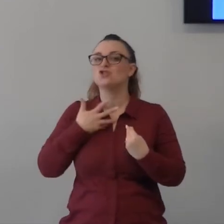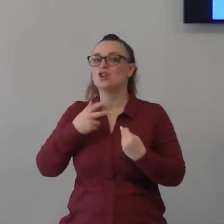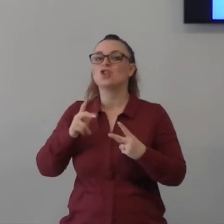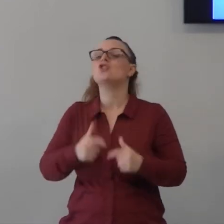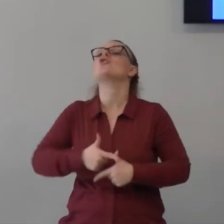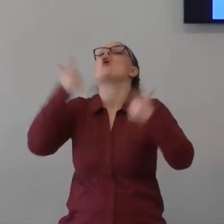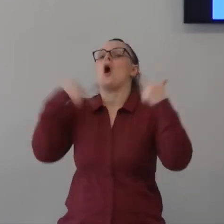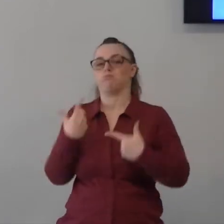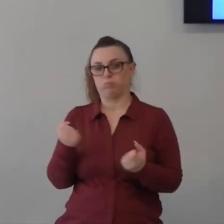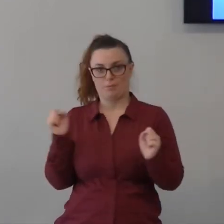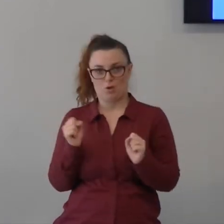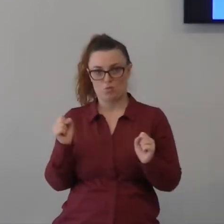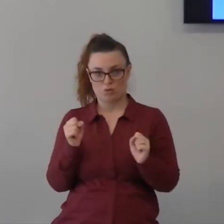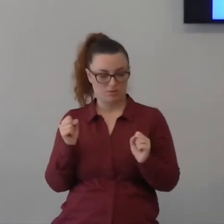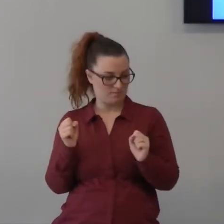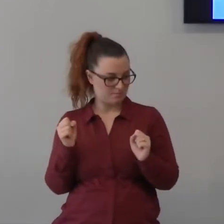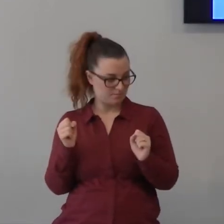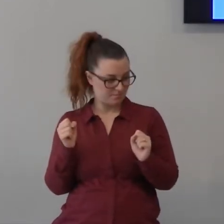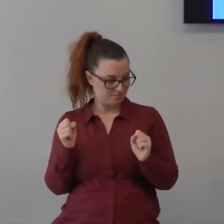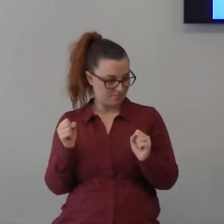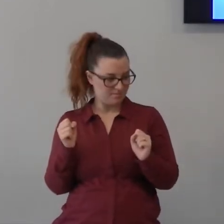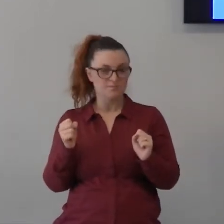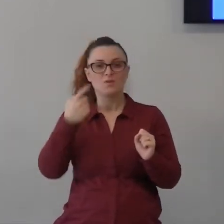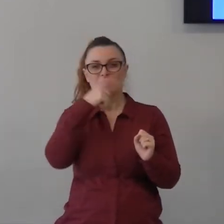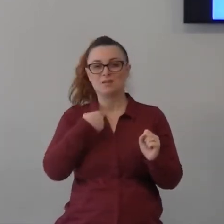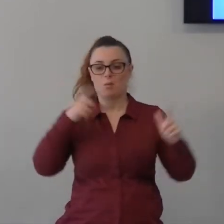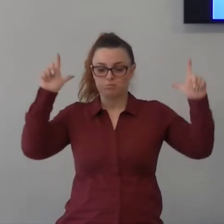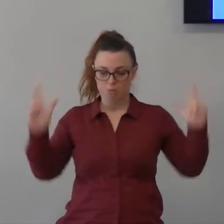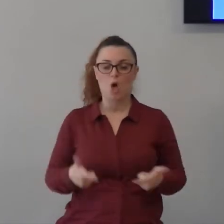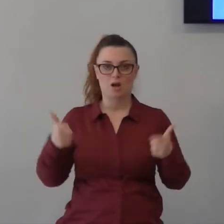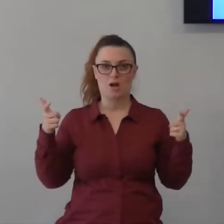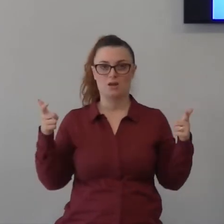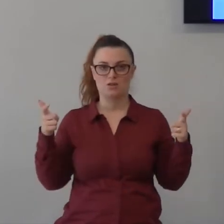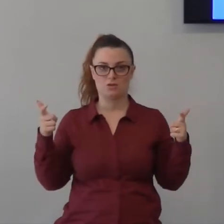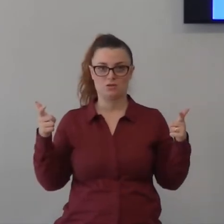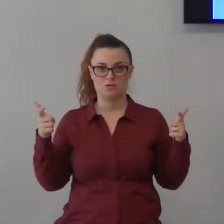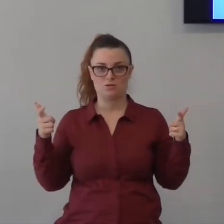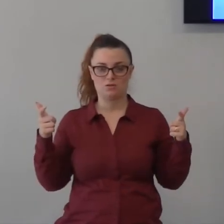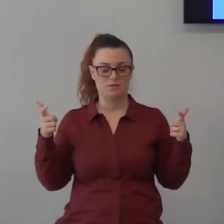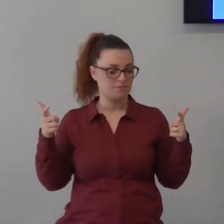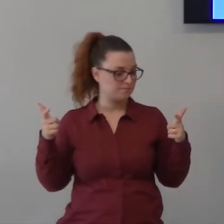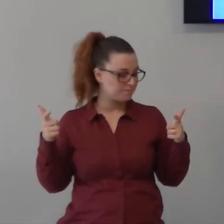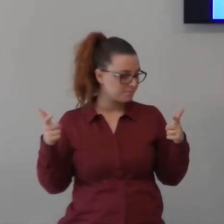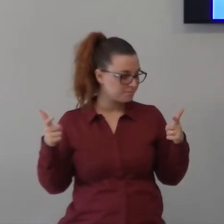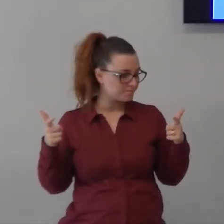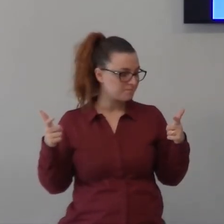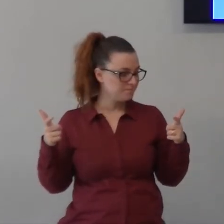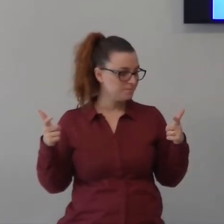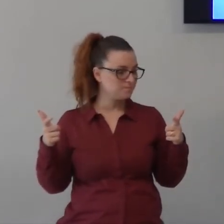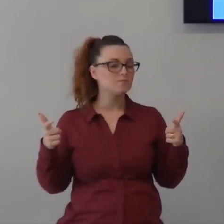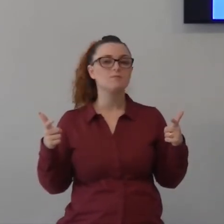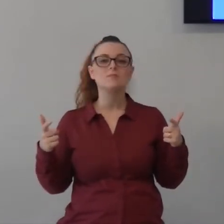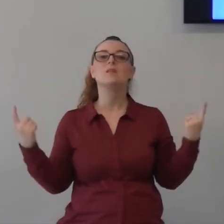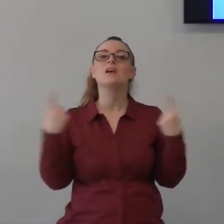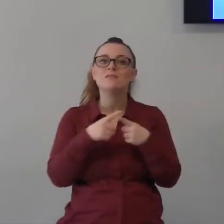Gesù nella tua barca sarai paralizzato e sceglierai di non farlo salire quando invece la cosa che ti serve di più